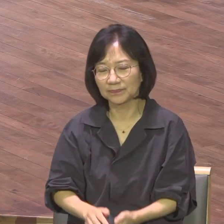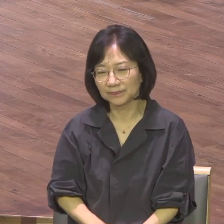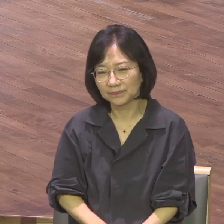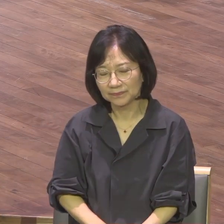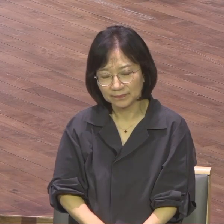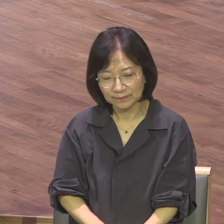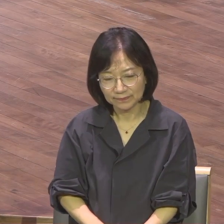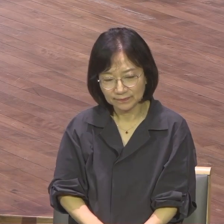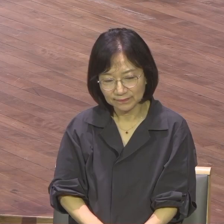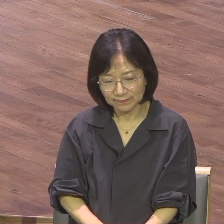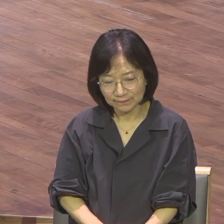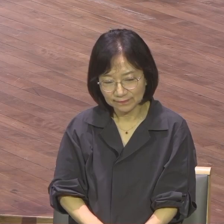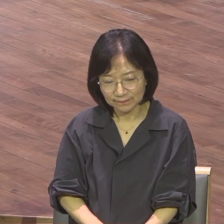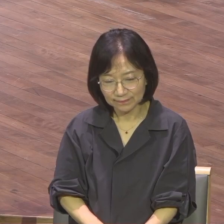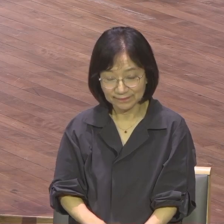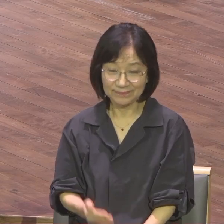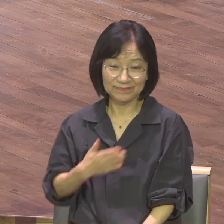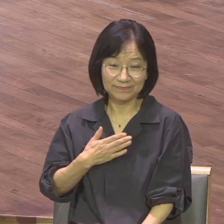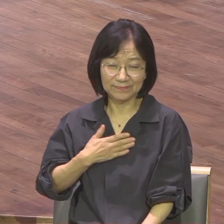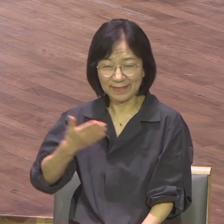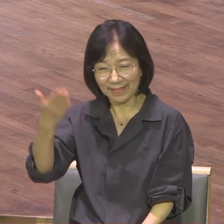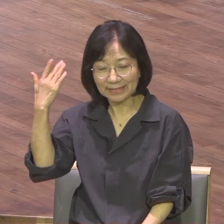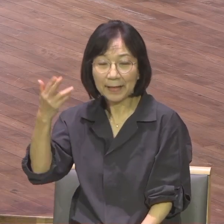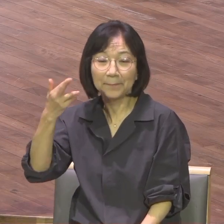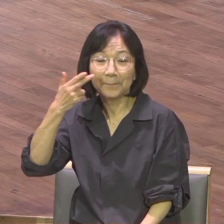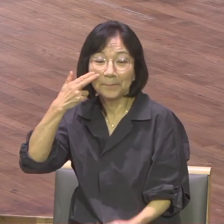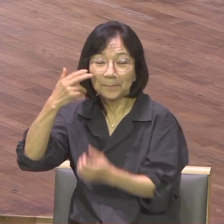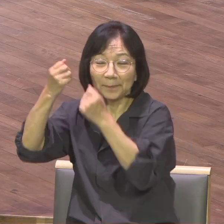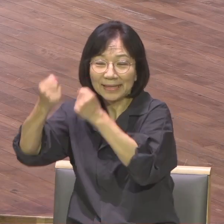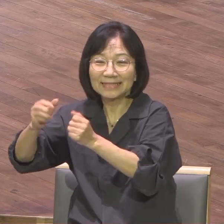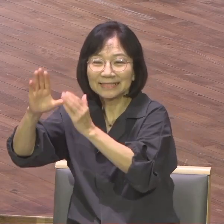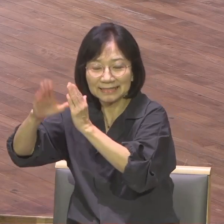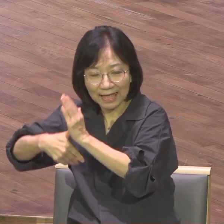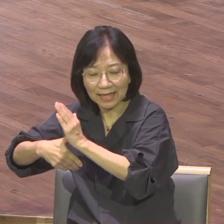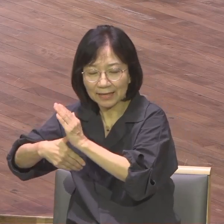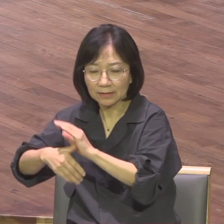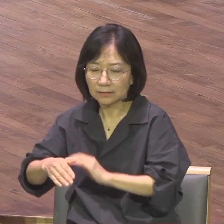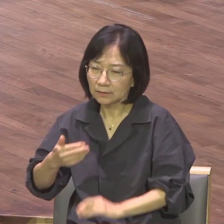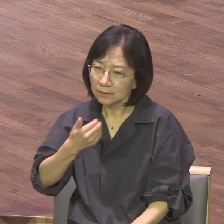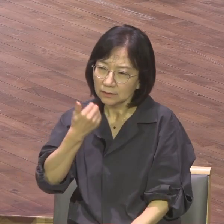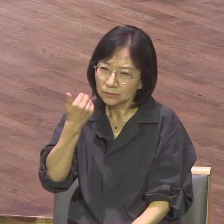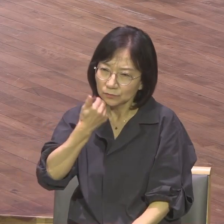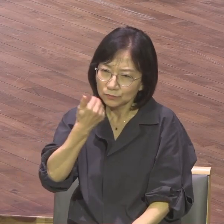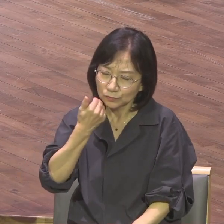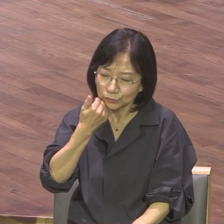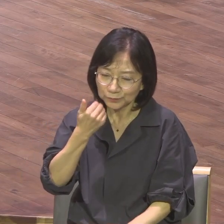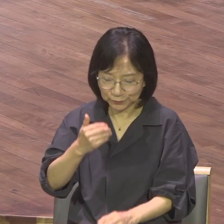제가 미국에 있을 때 어떤 이민 1세대 집사님 가정에 가서 성경공부 다락방을 좀 했습니다